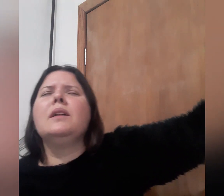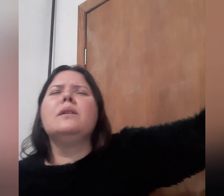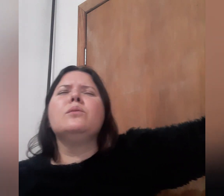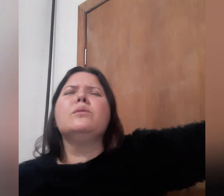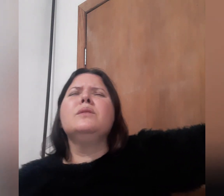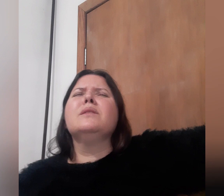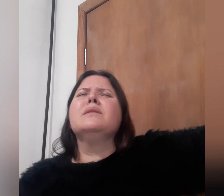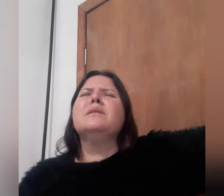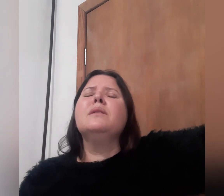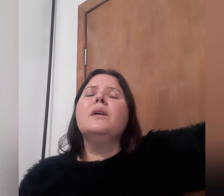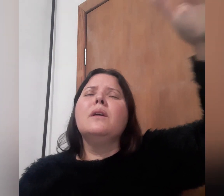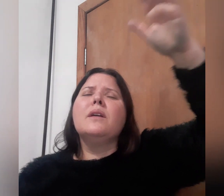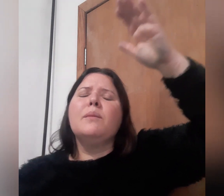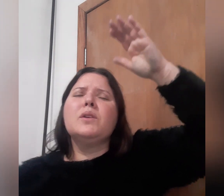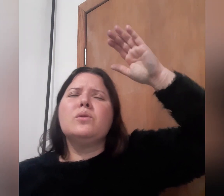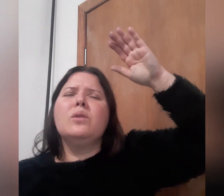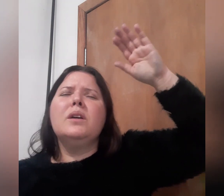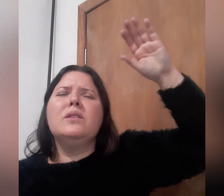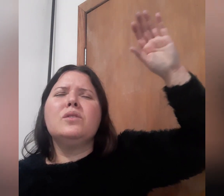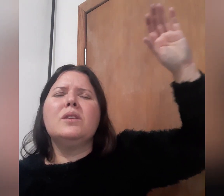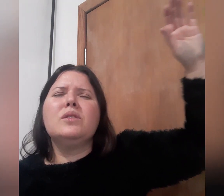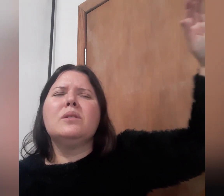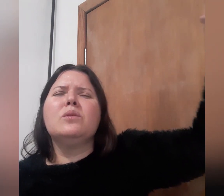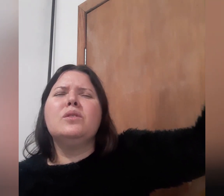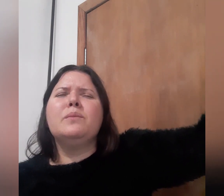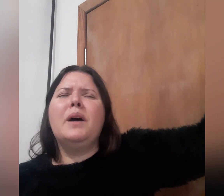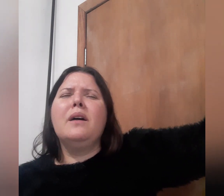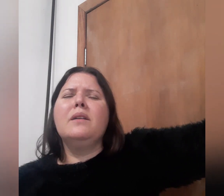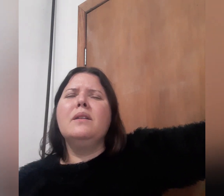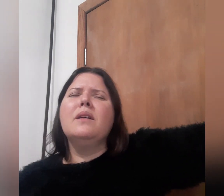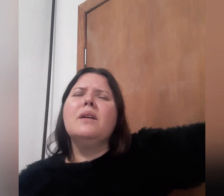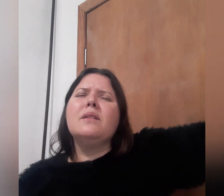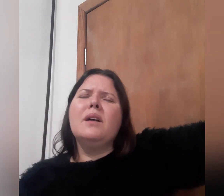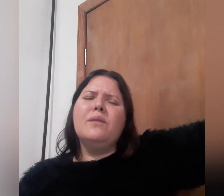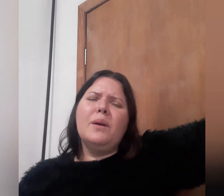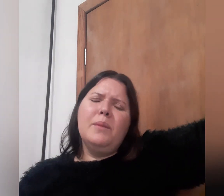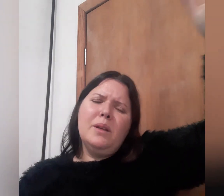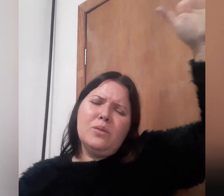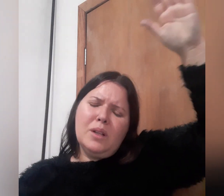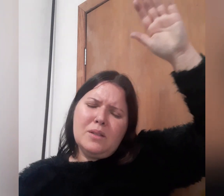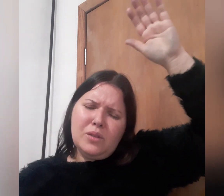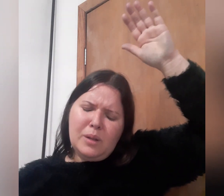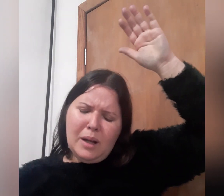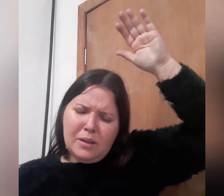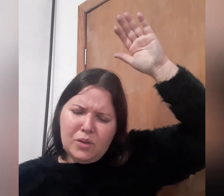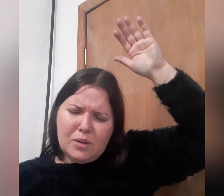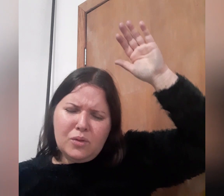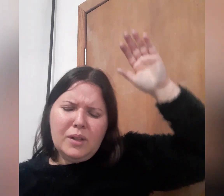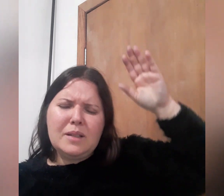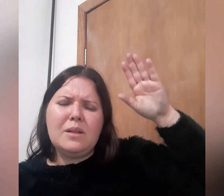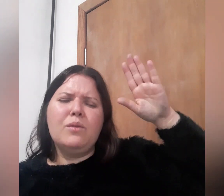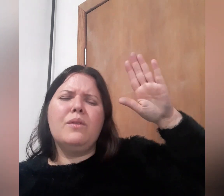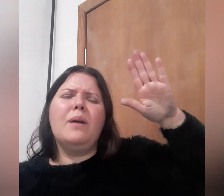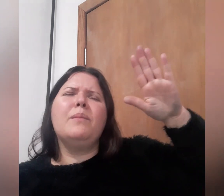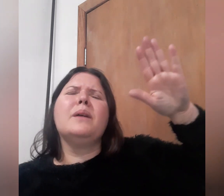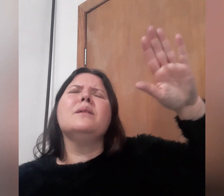aleluia, quebra as correntes nesta noite, Pai, dá livramento nas estradas, Jesus, venha salvar, Pai.